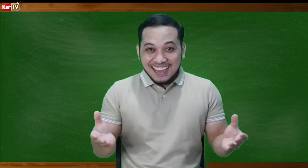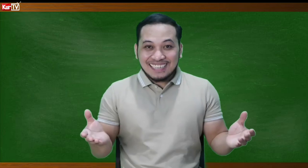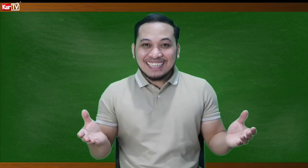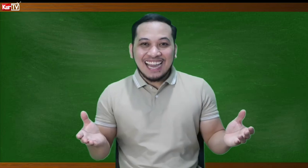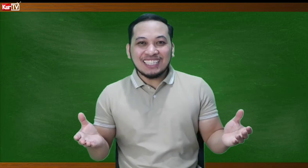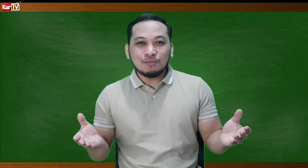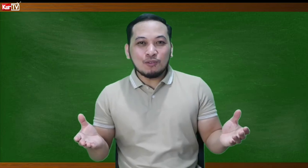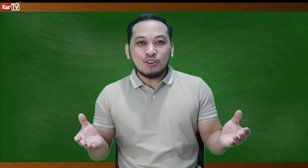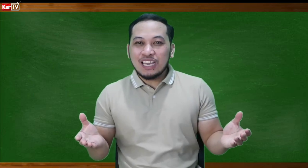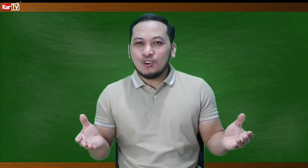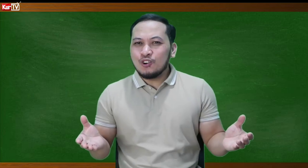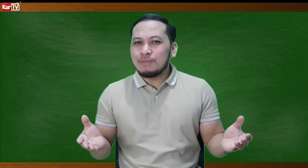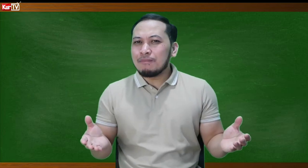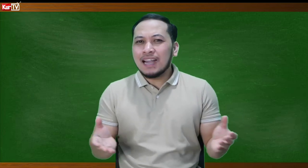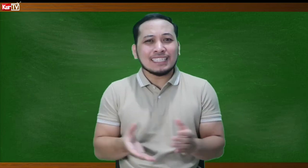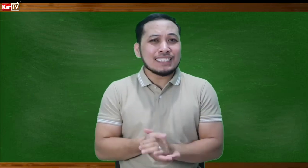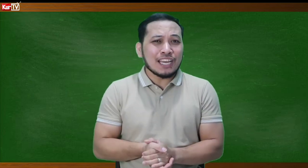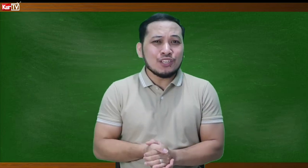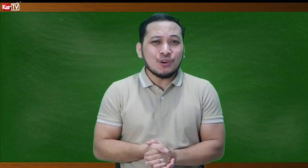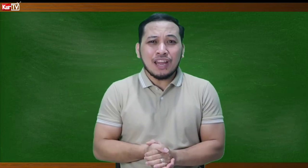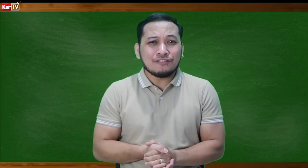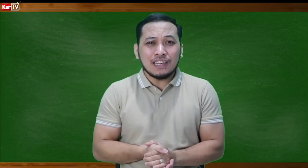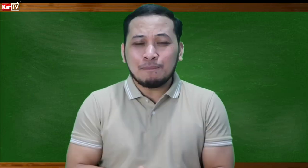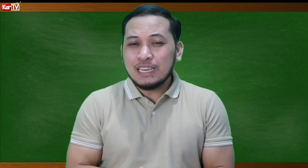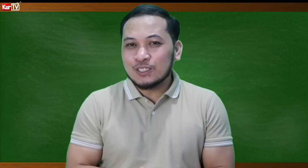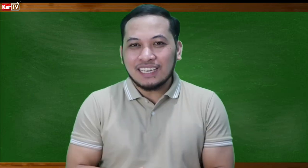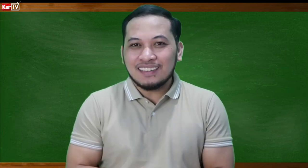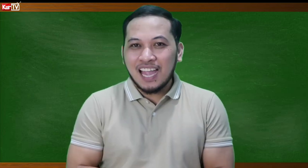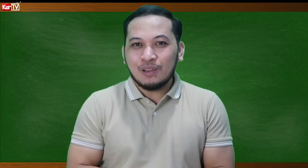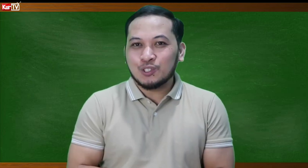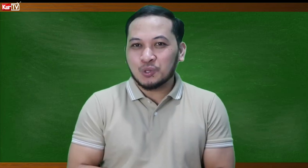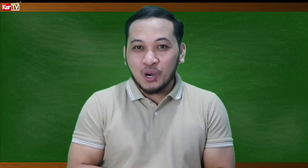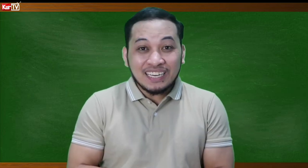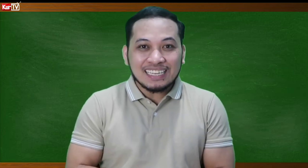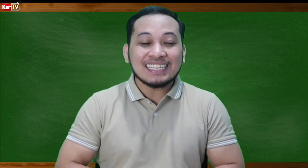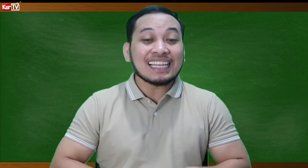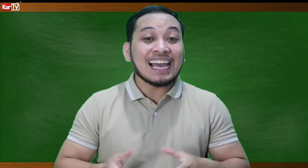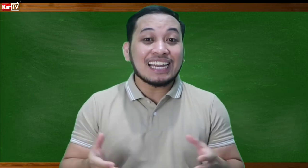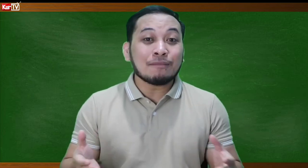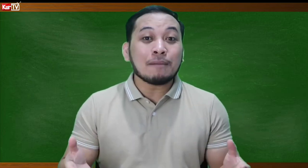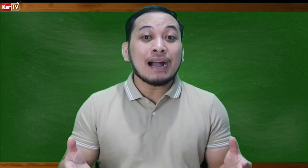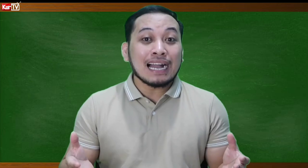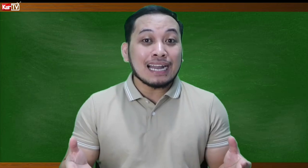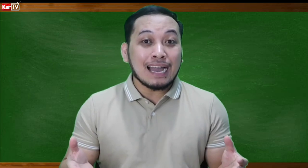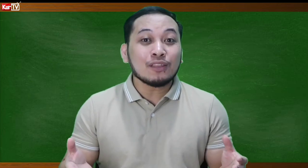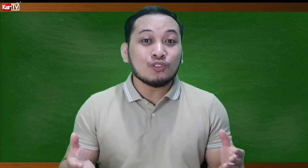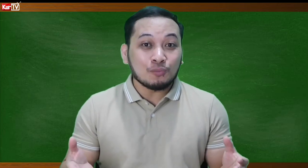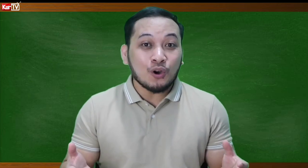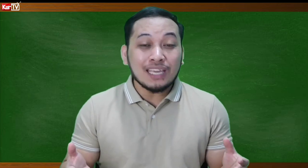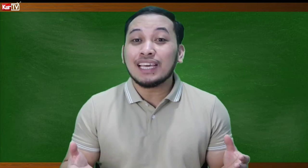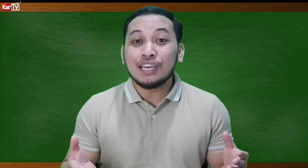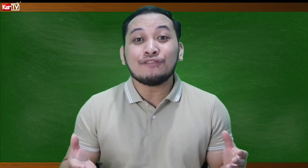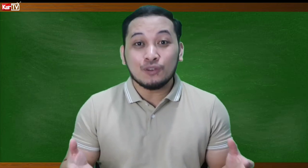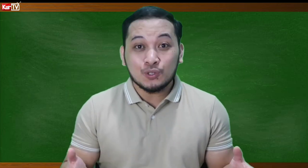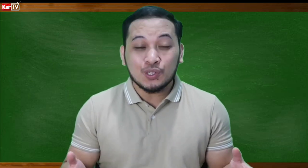Yes, nandito po muli ako upang maghatid sa inyo ng Filipino Sign Language Tutorials na talaga namang magagamit nyo po in the near future.